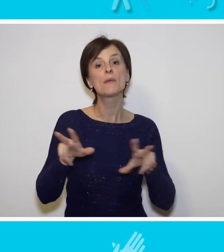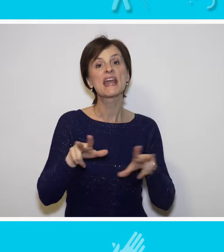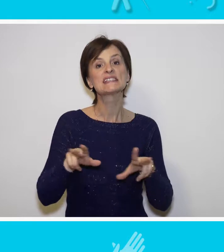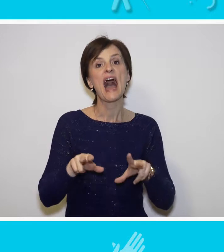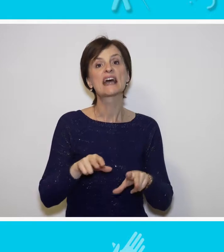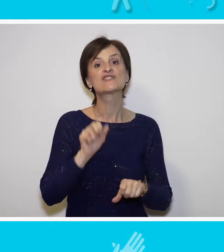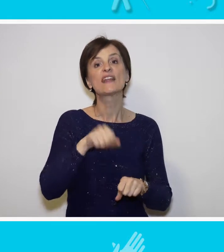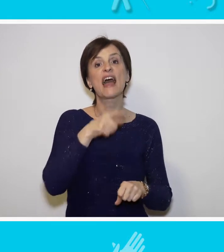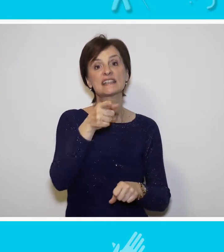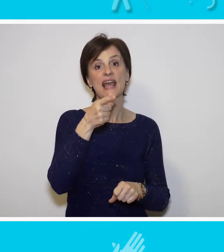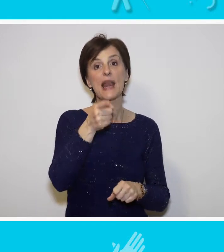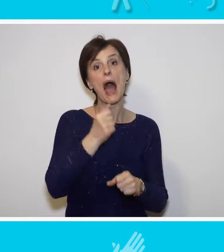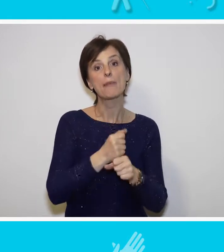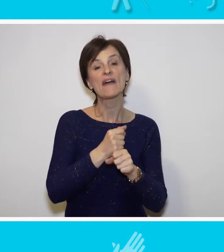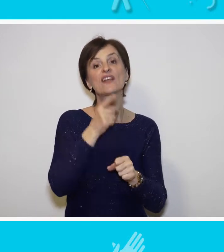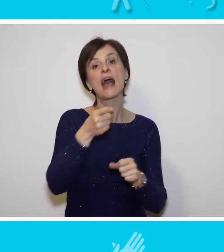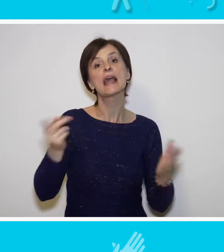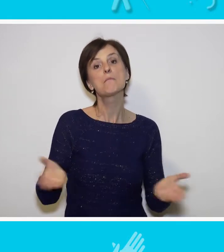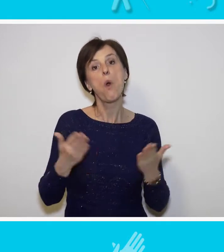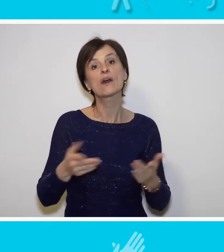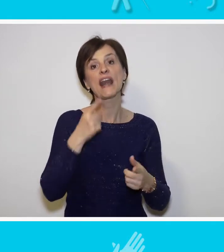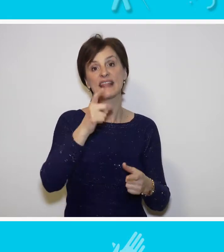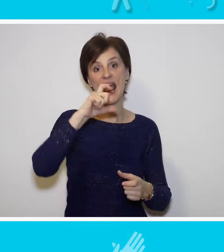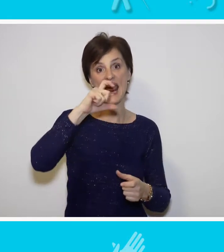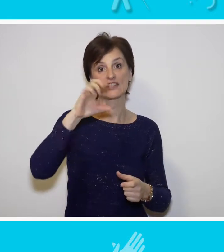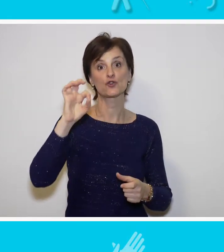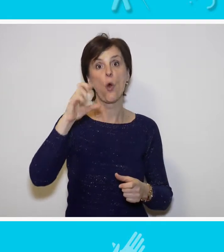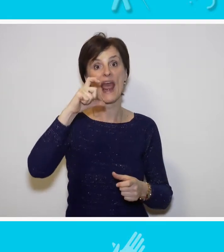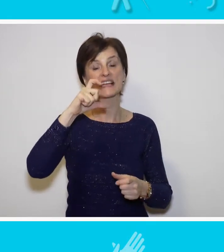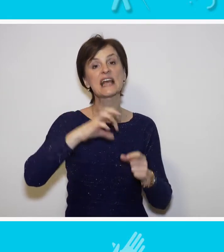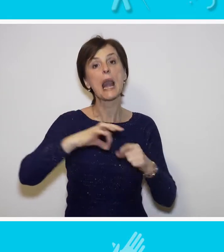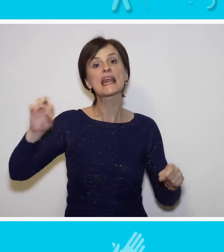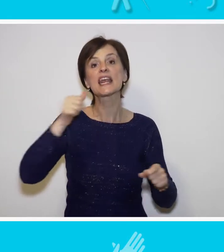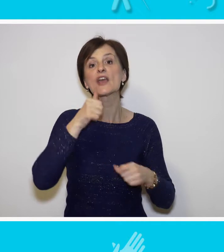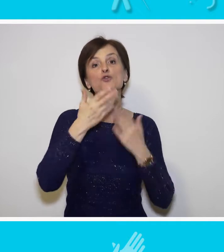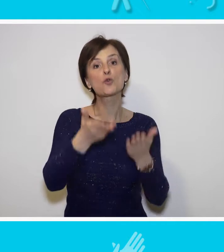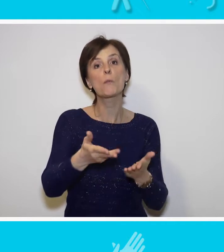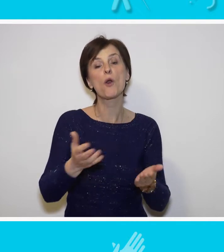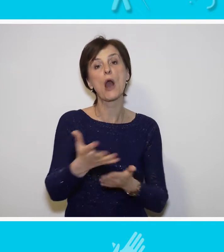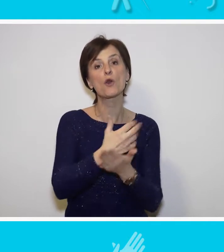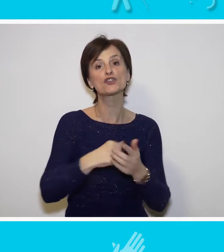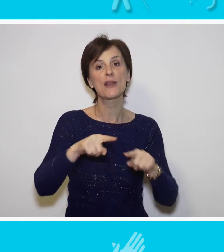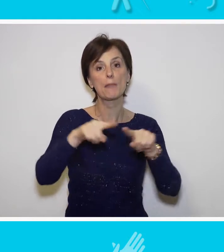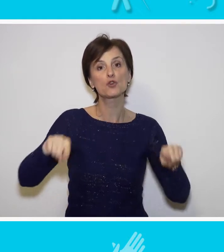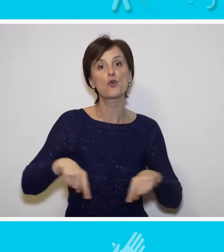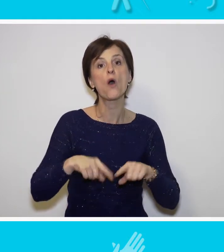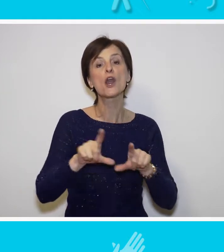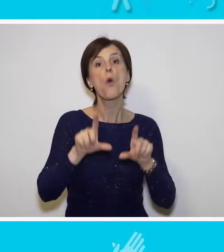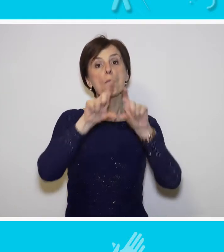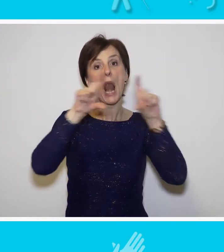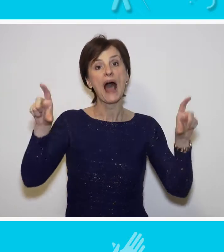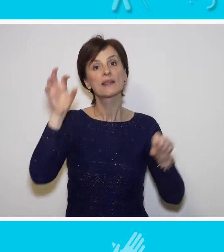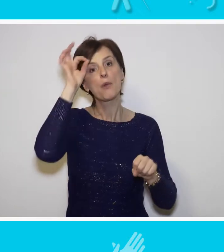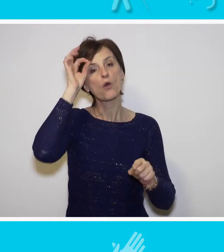ministarstva da se oformi i pokrene SOS linija i ustupio na korišćenje prostorije u Palati